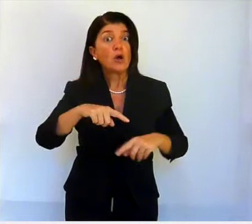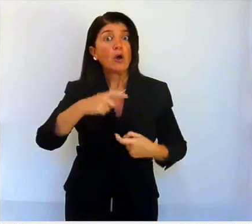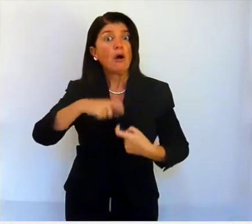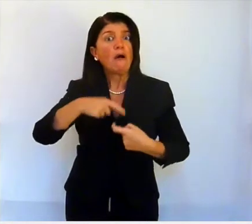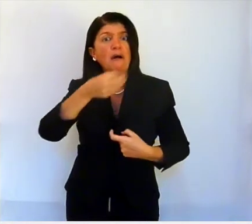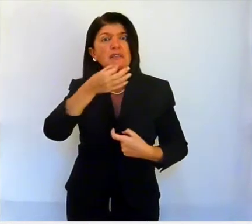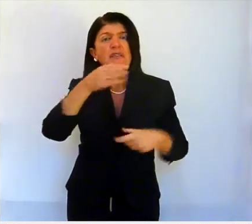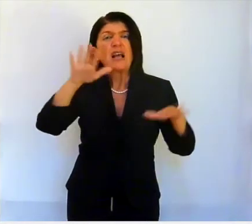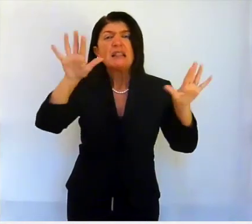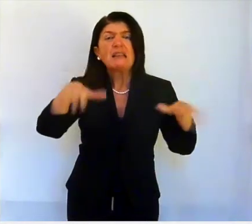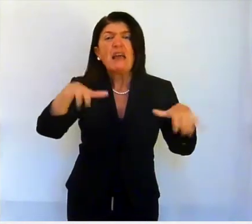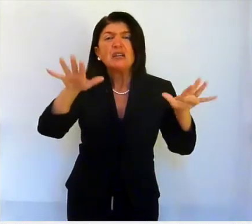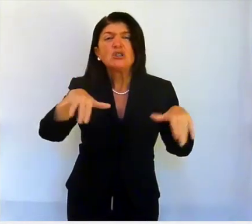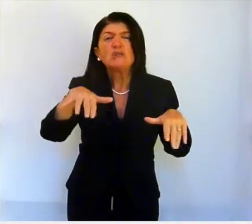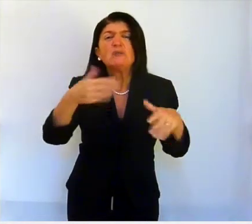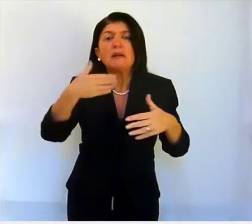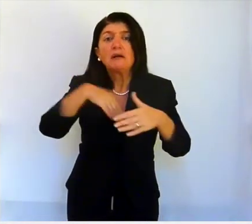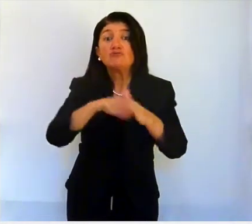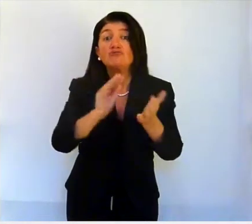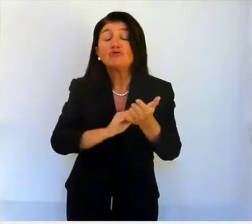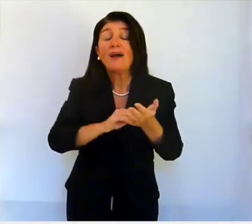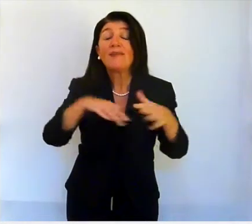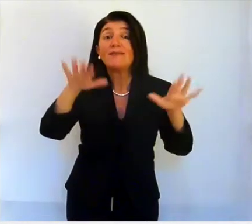virtù possedute dall'illuminato.